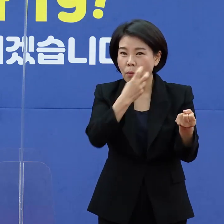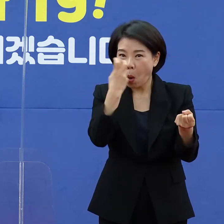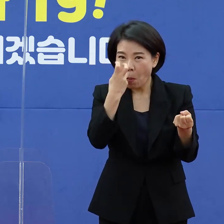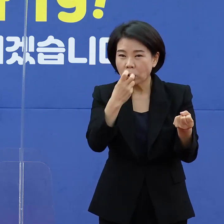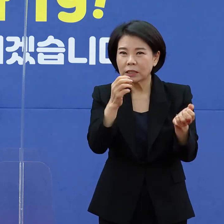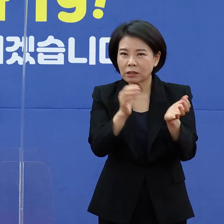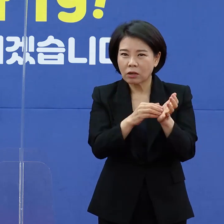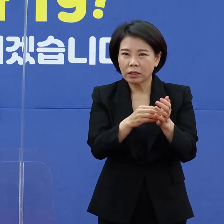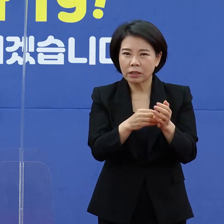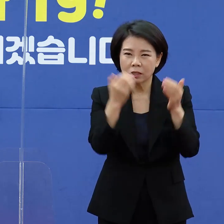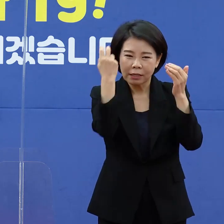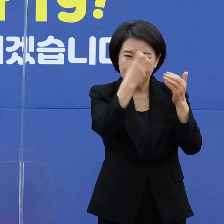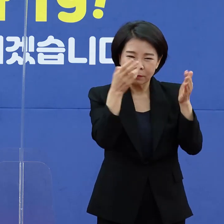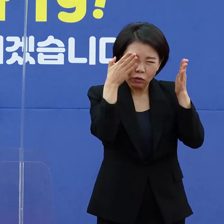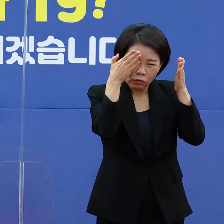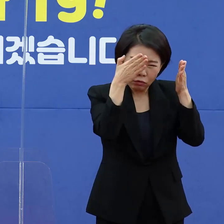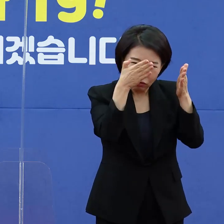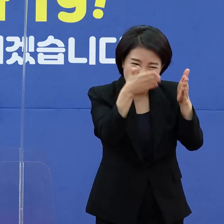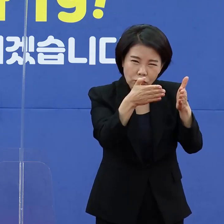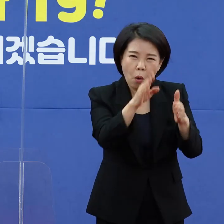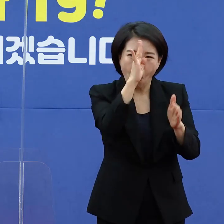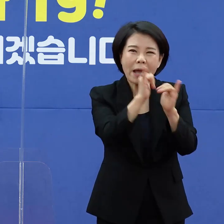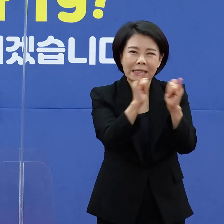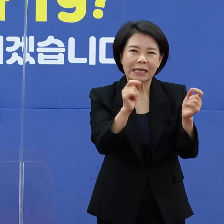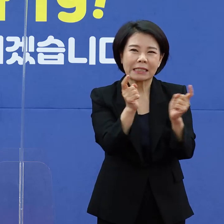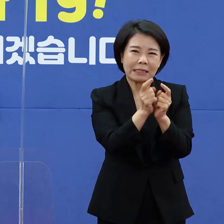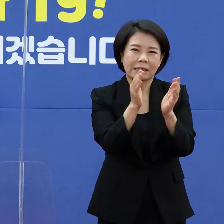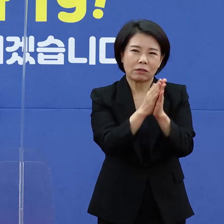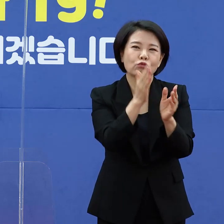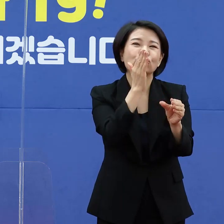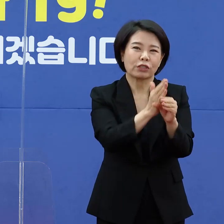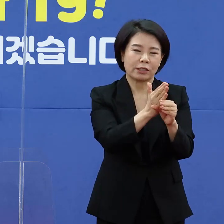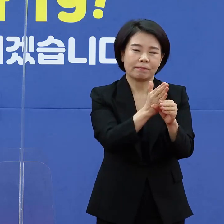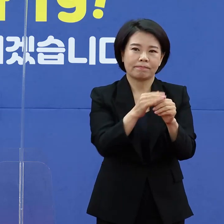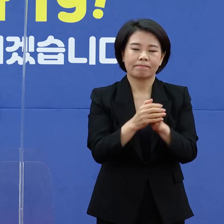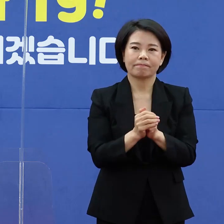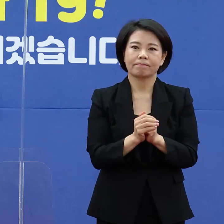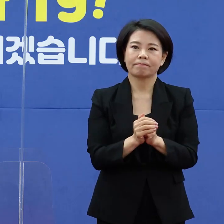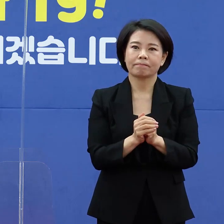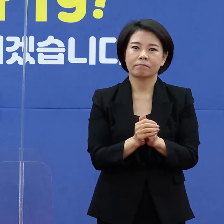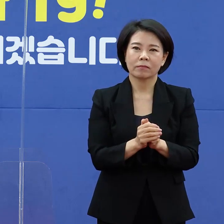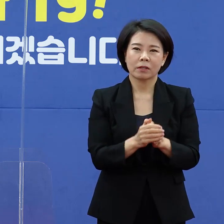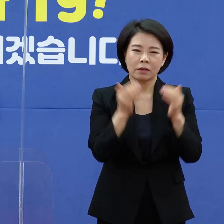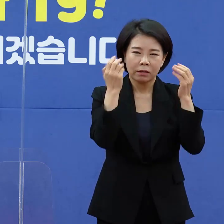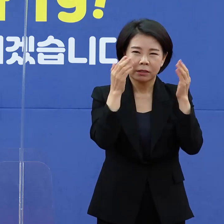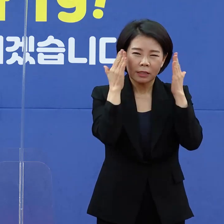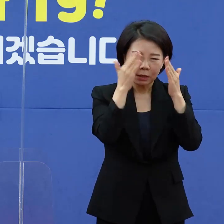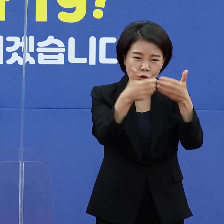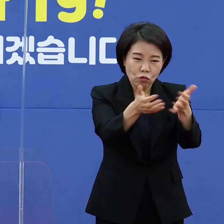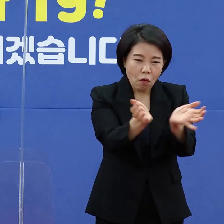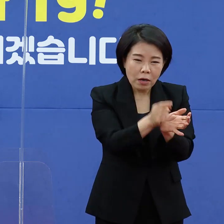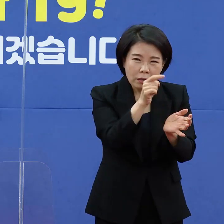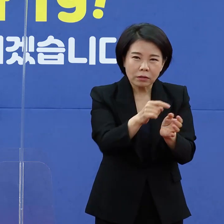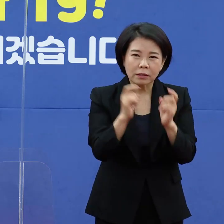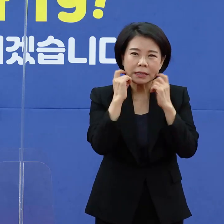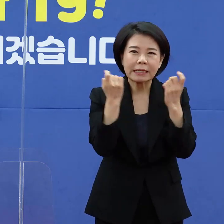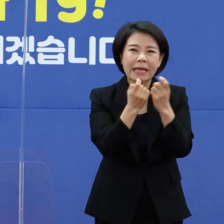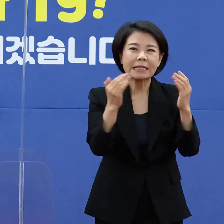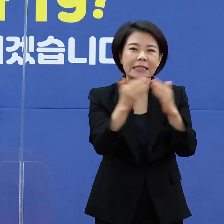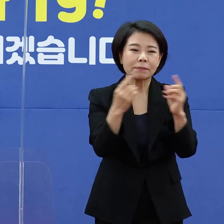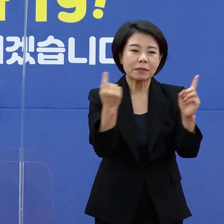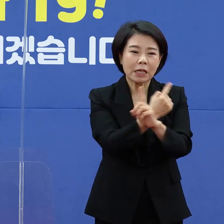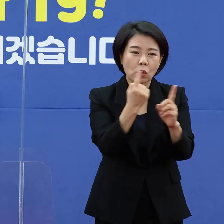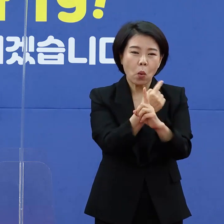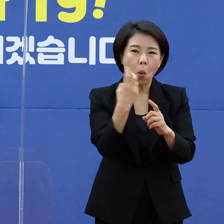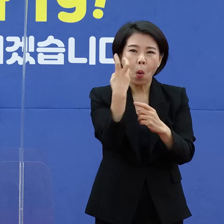집중관리군 환자를 중심으로 진행이 되게 됩니다. 집중관리군은 재택치료관리